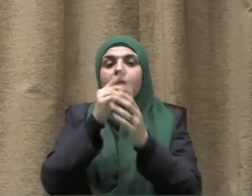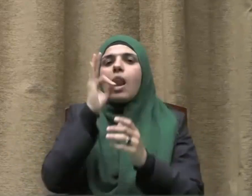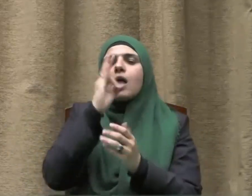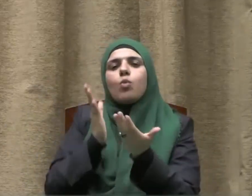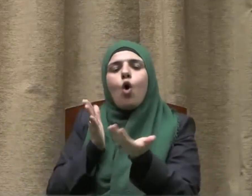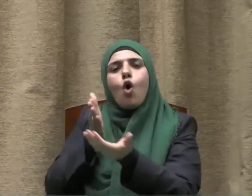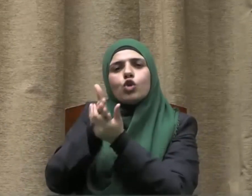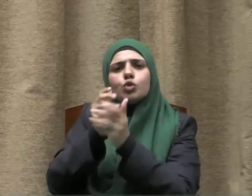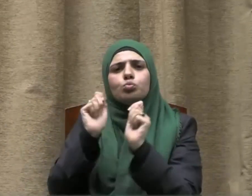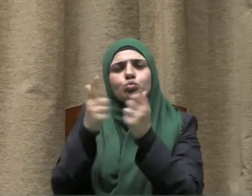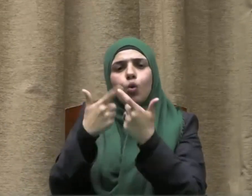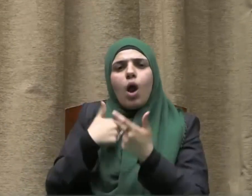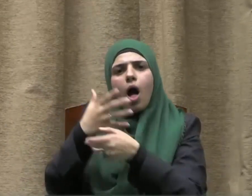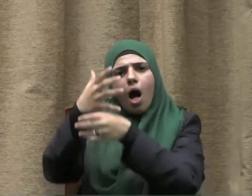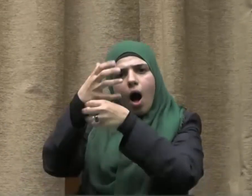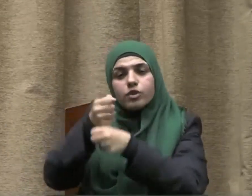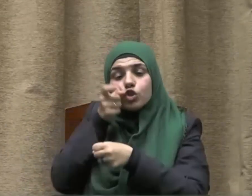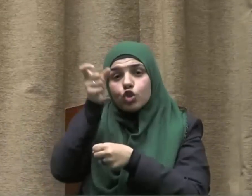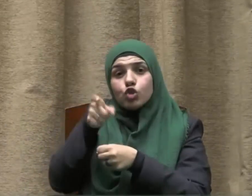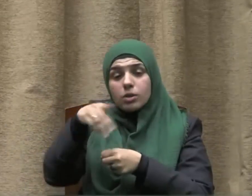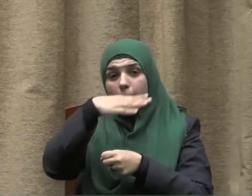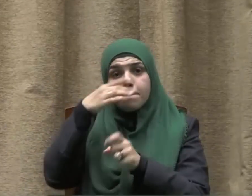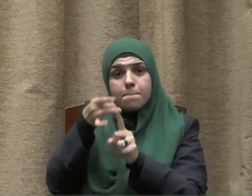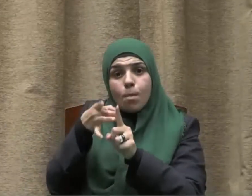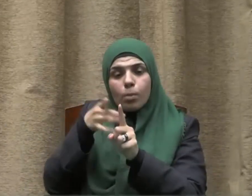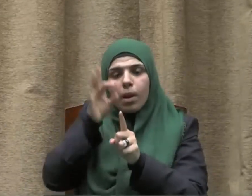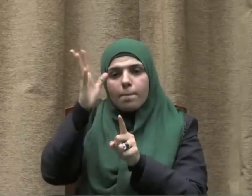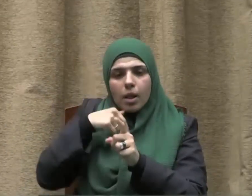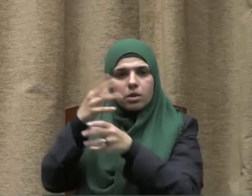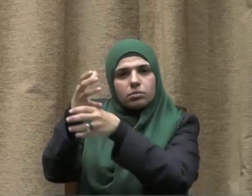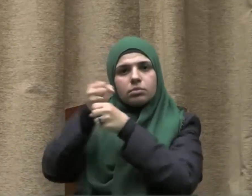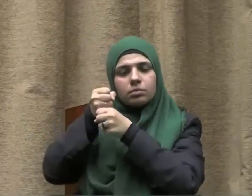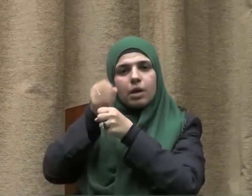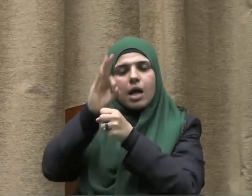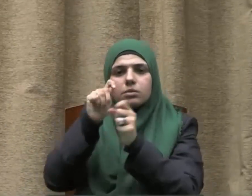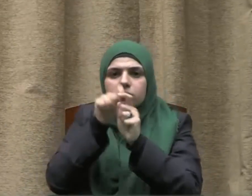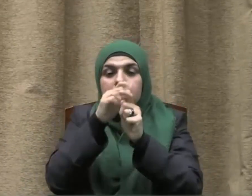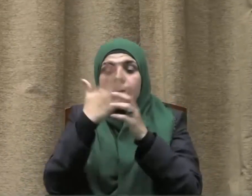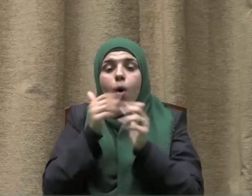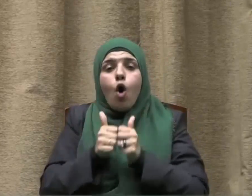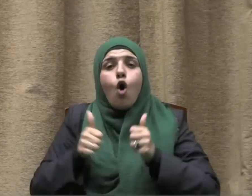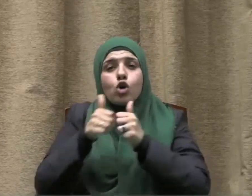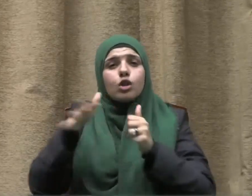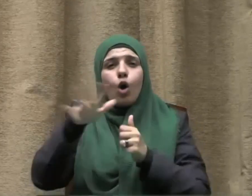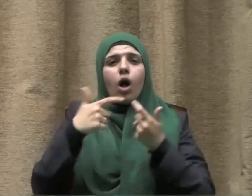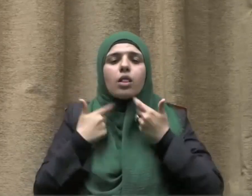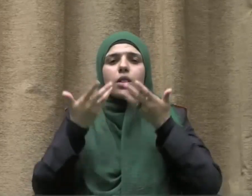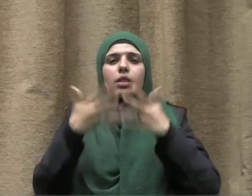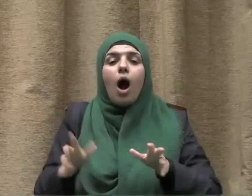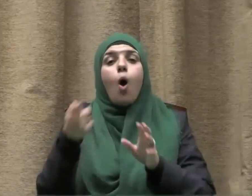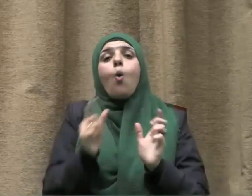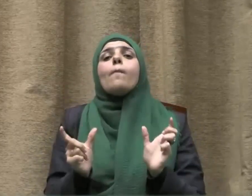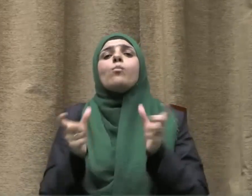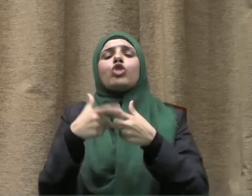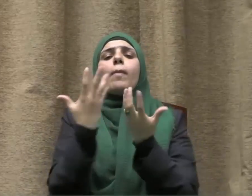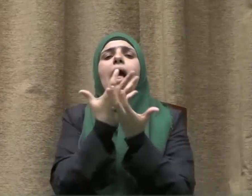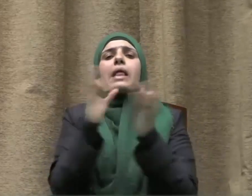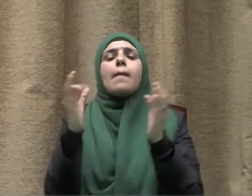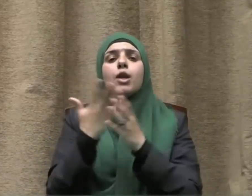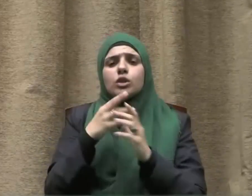التدخل لحماية المدمن من شر نفسه وحماية أسرته والمجتمع كله من